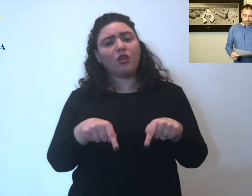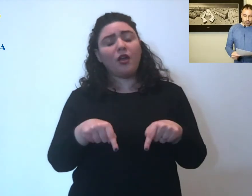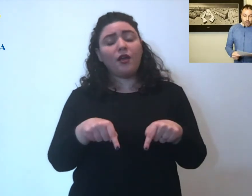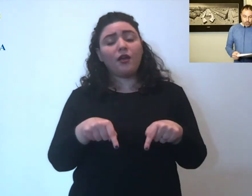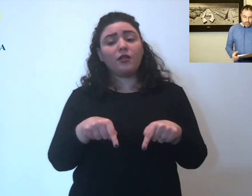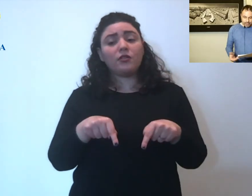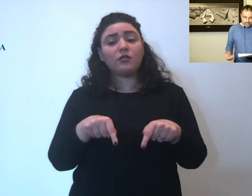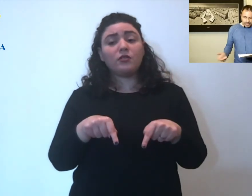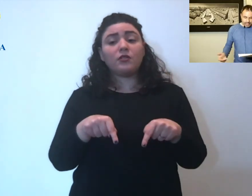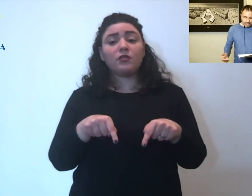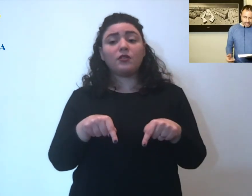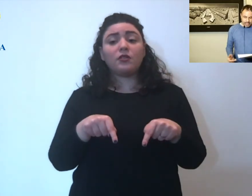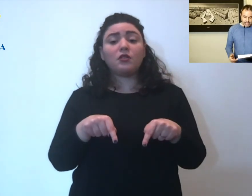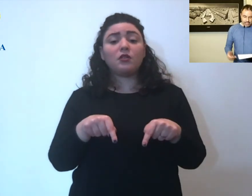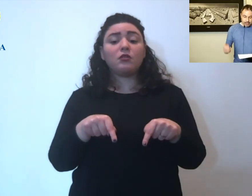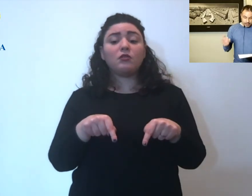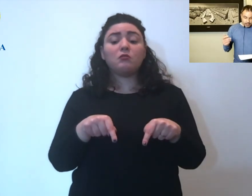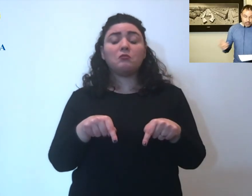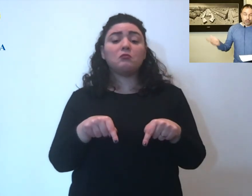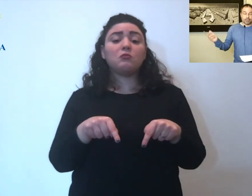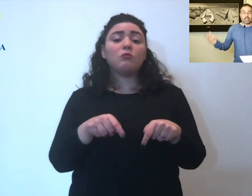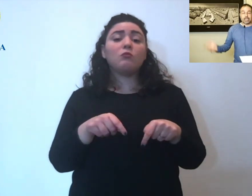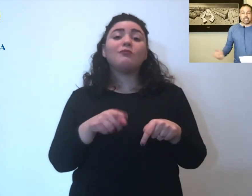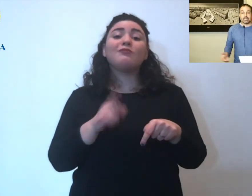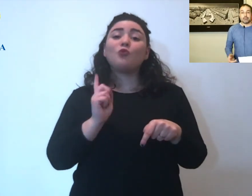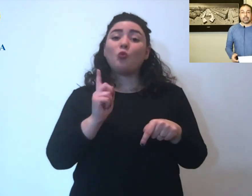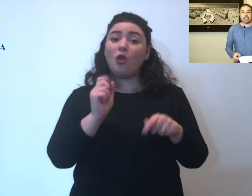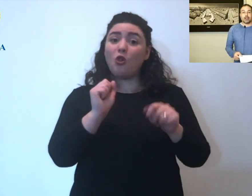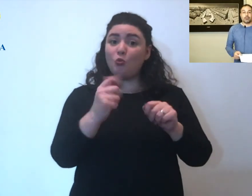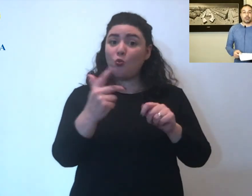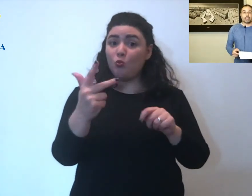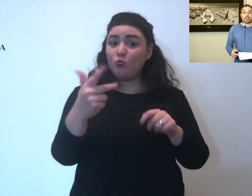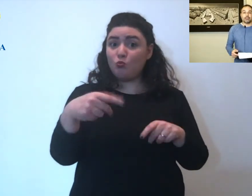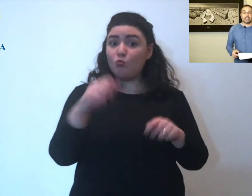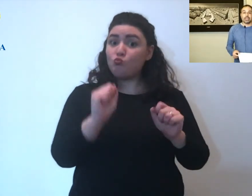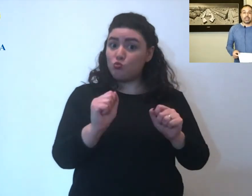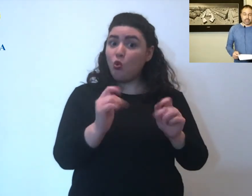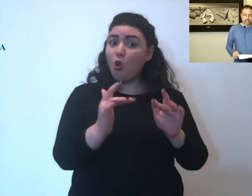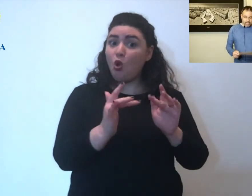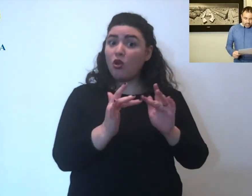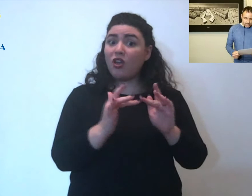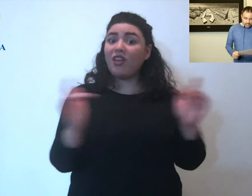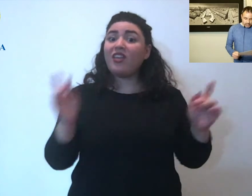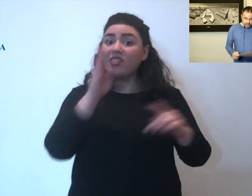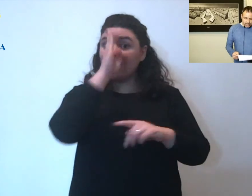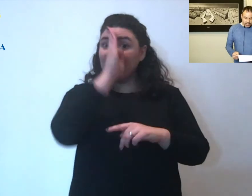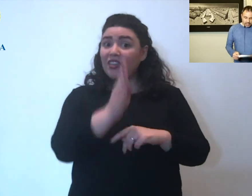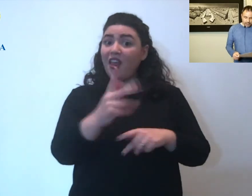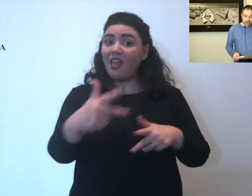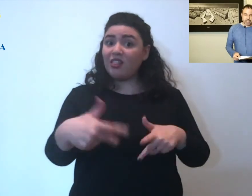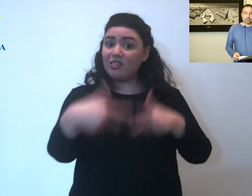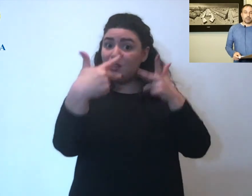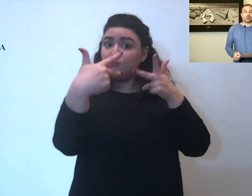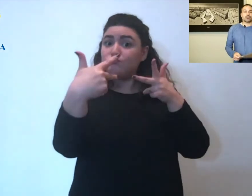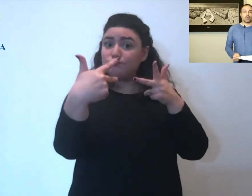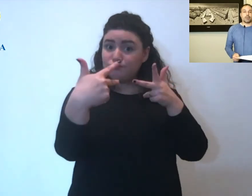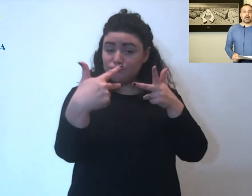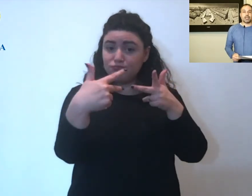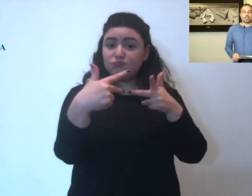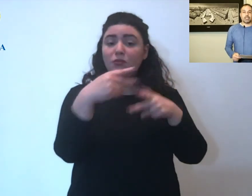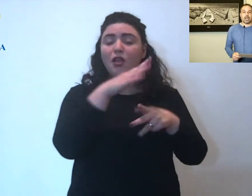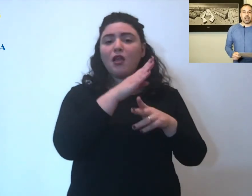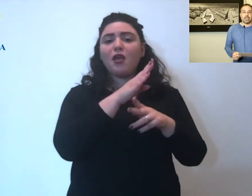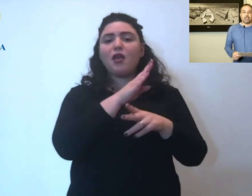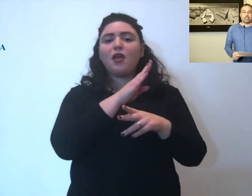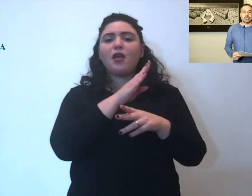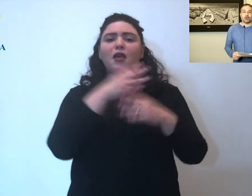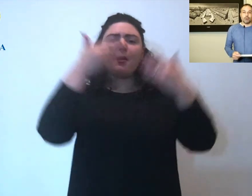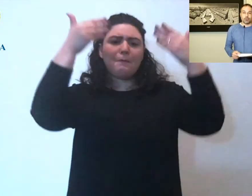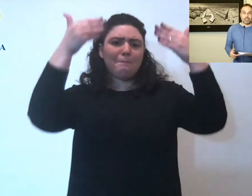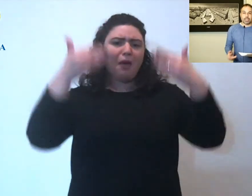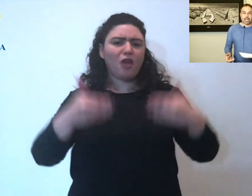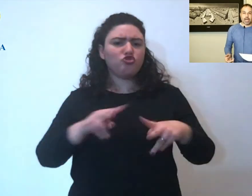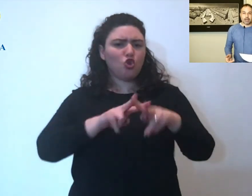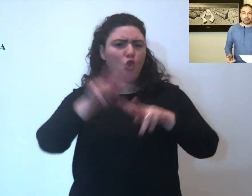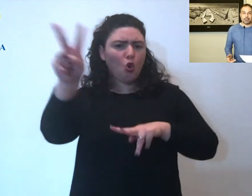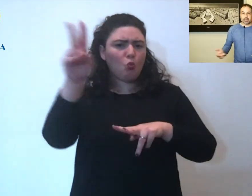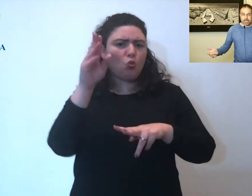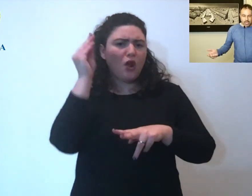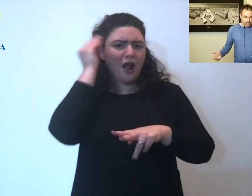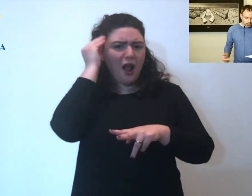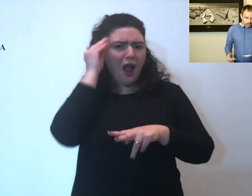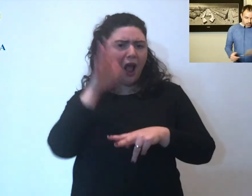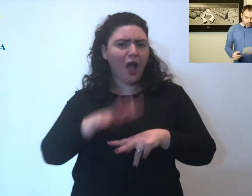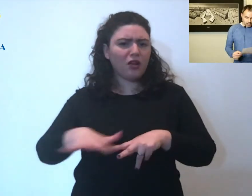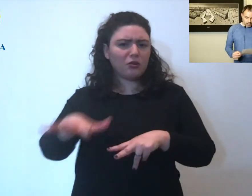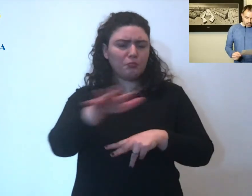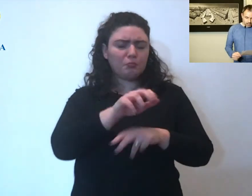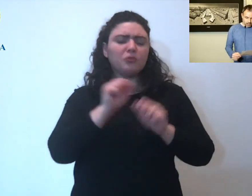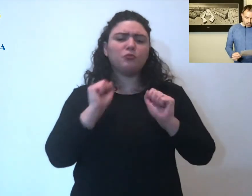quello che vedrete dico vedrete perché lo potrete vedere dalla diretta facebook sulla pagina del Comune di Carpi